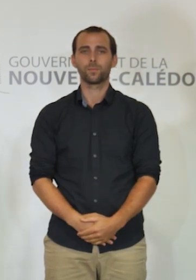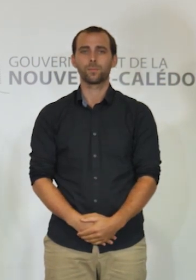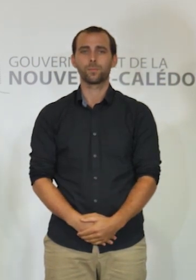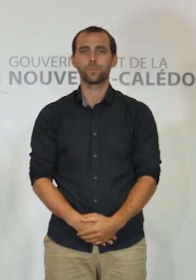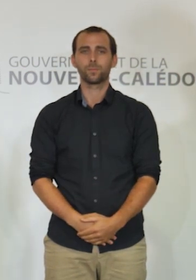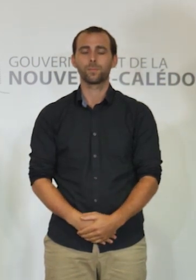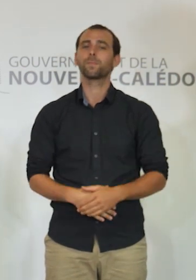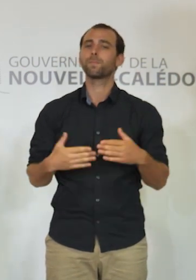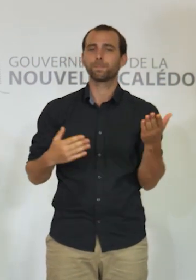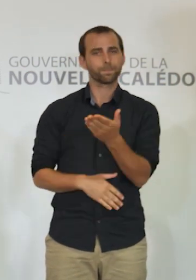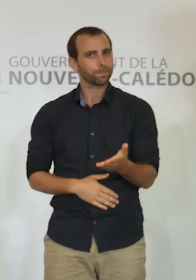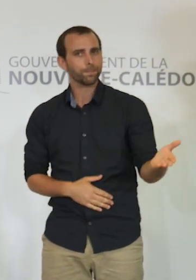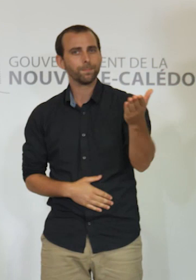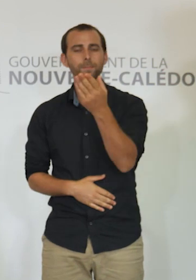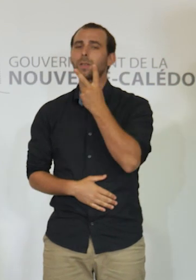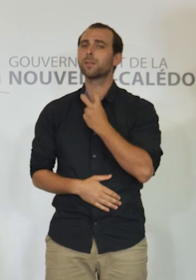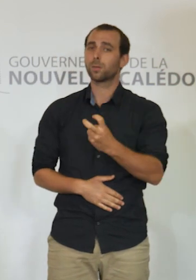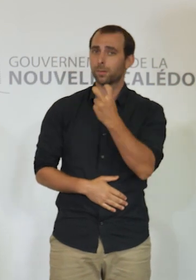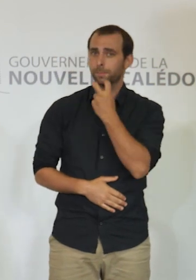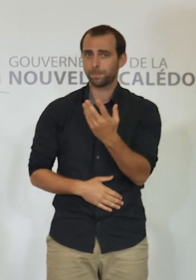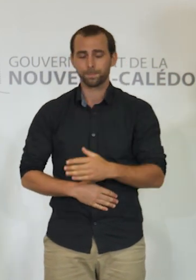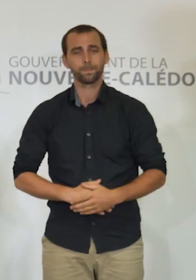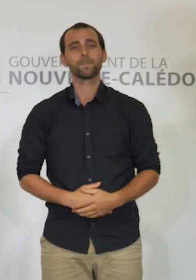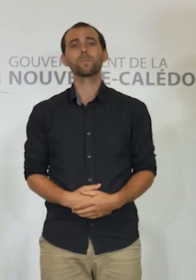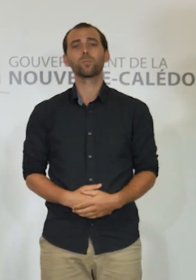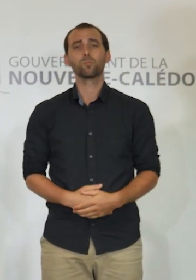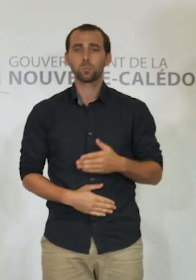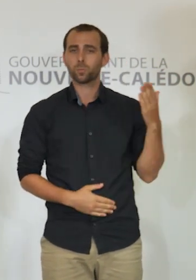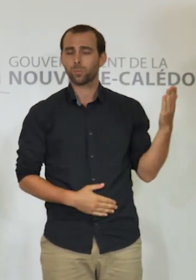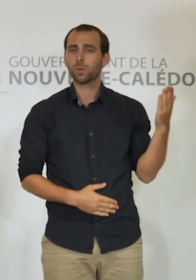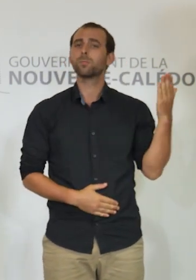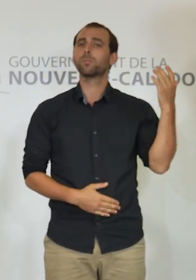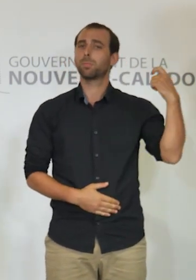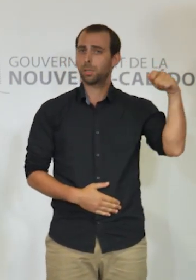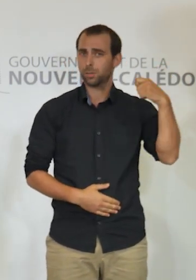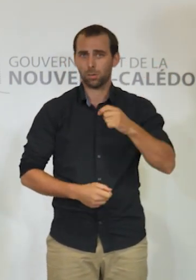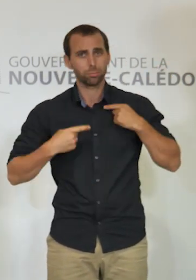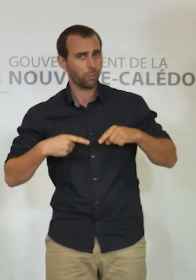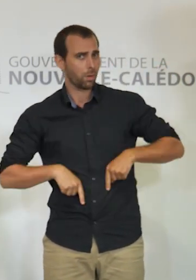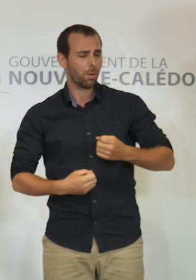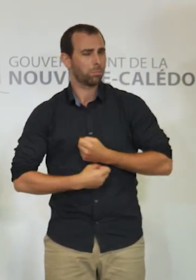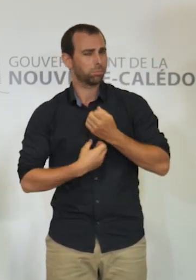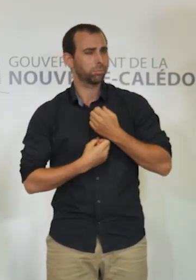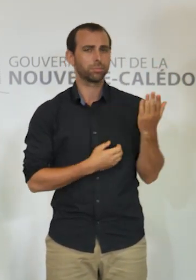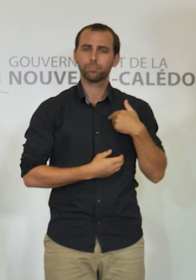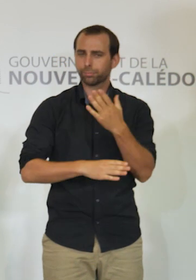Bien, chers concitoyens, quelques mots pour compléter ce que vient de dire le président du gouvernement.